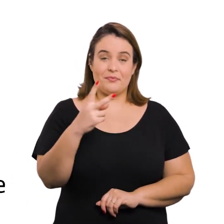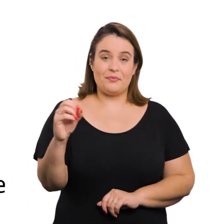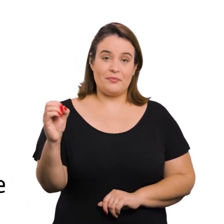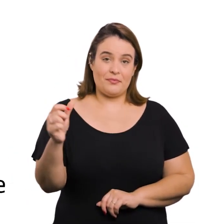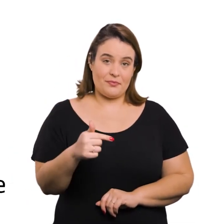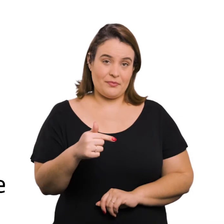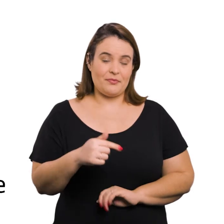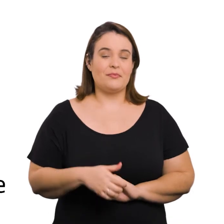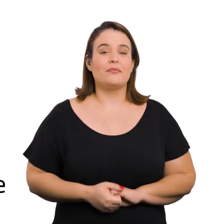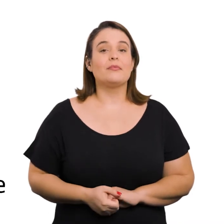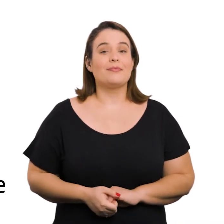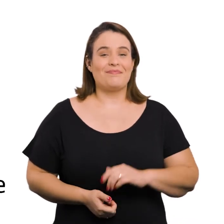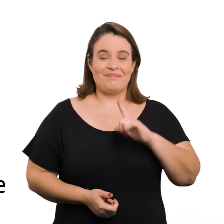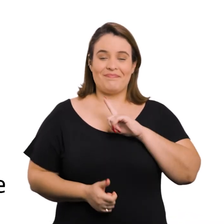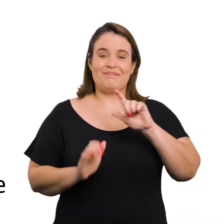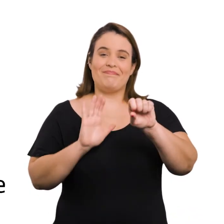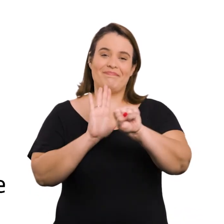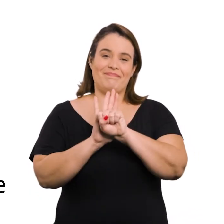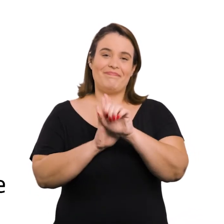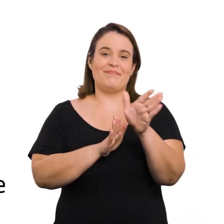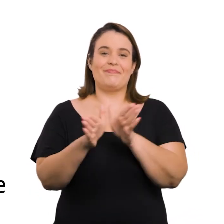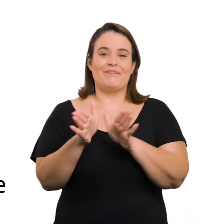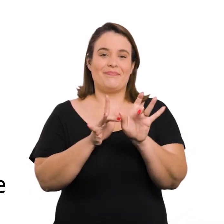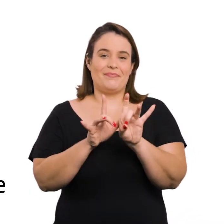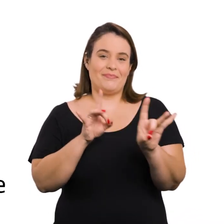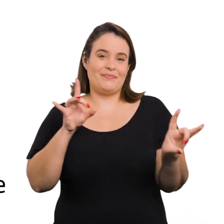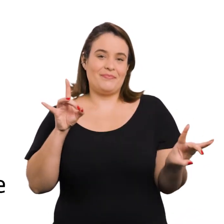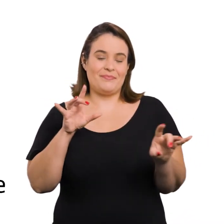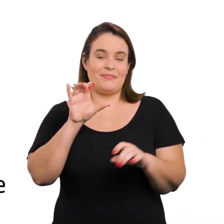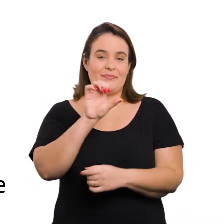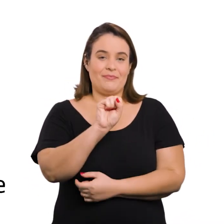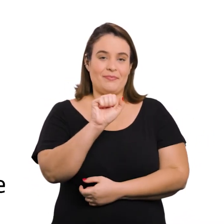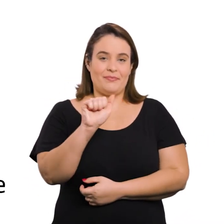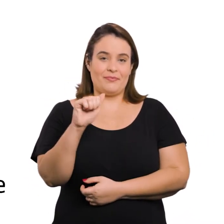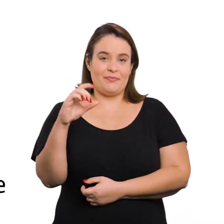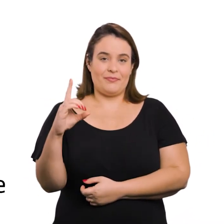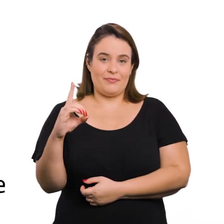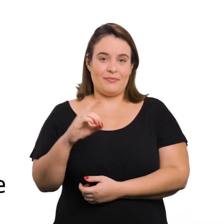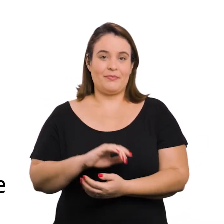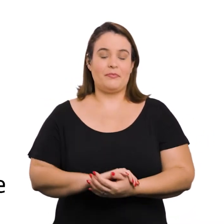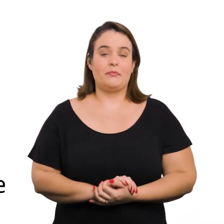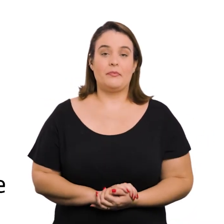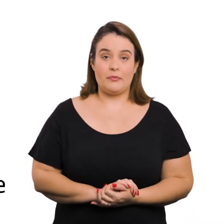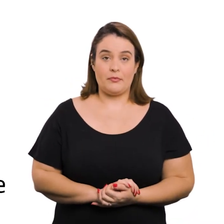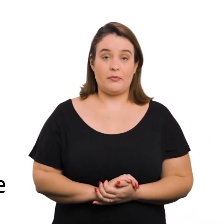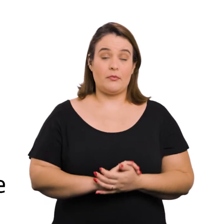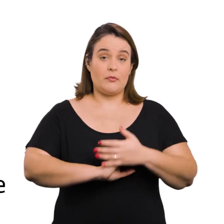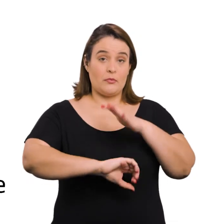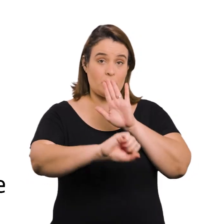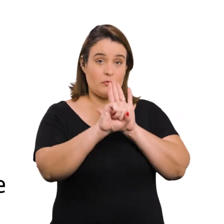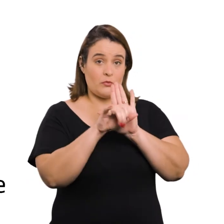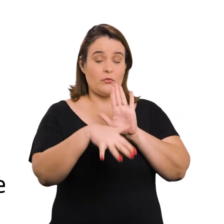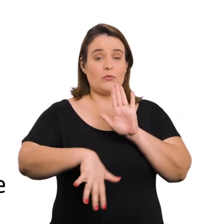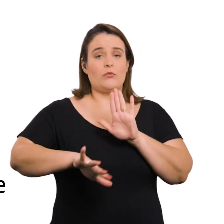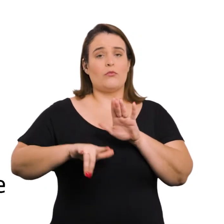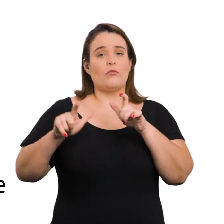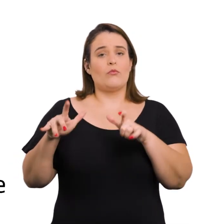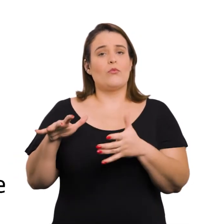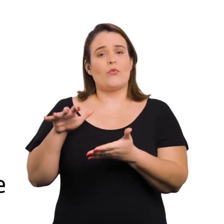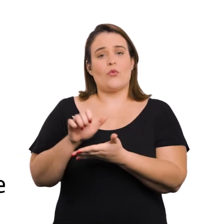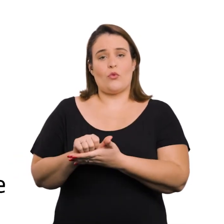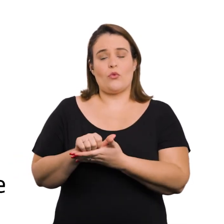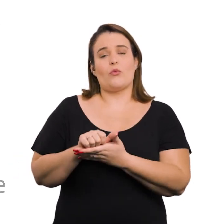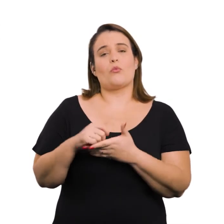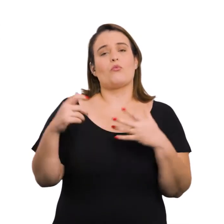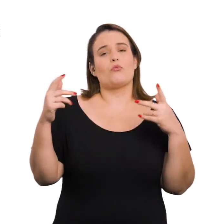de 18 de dezembro de 2007, que institui o Selo de Acessibilidade Digital, SAD, para a